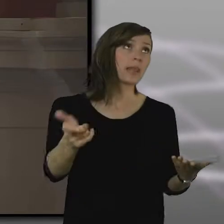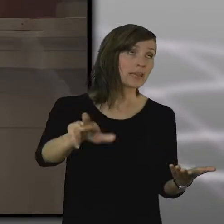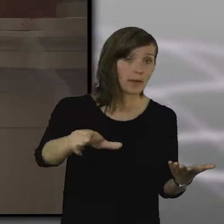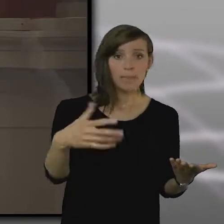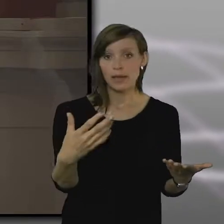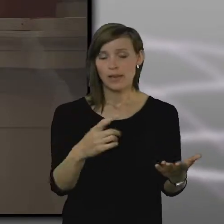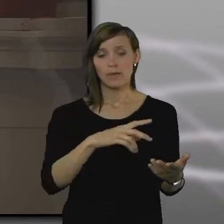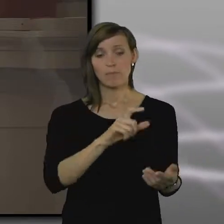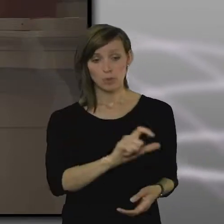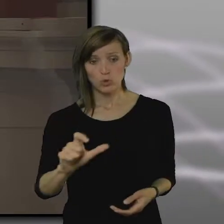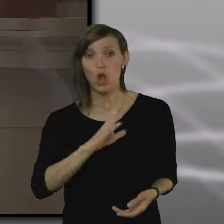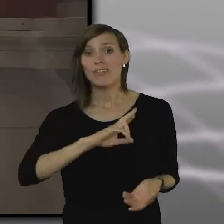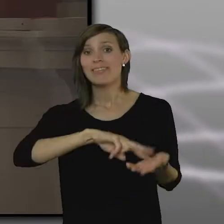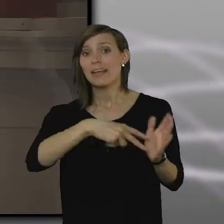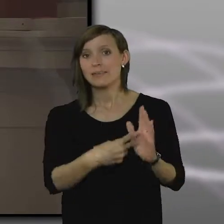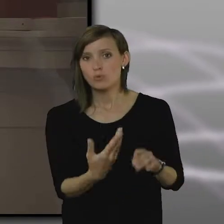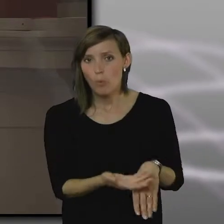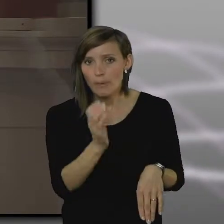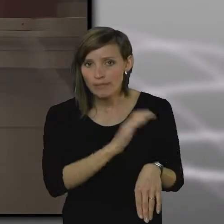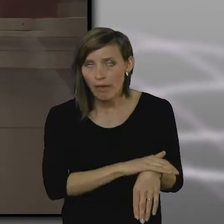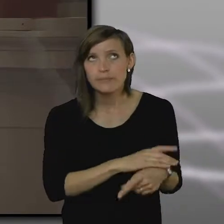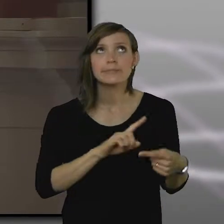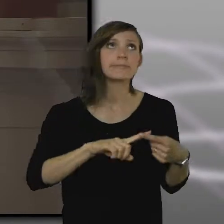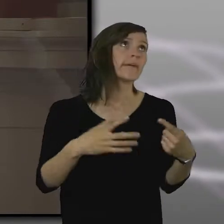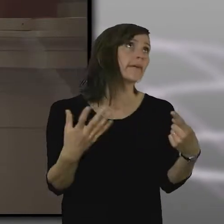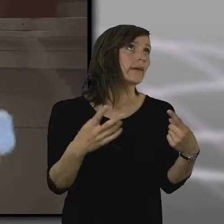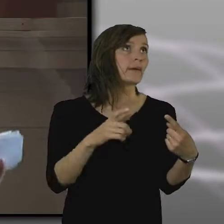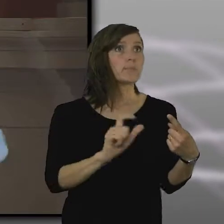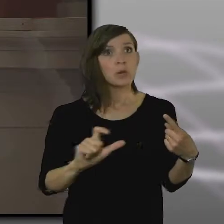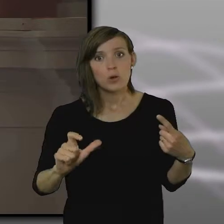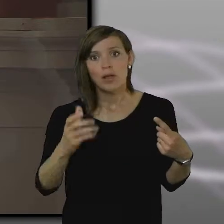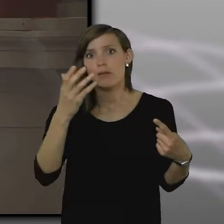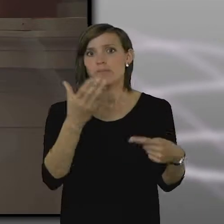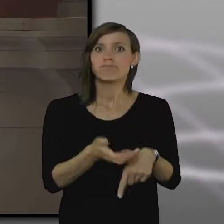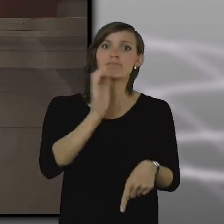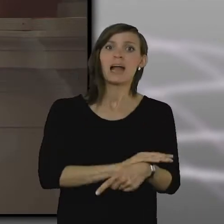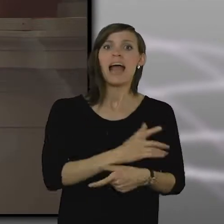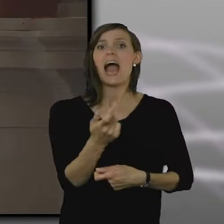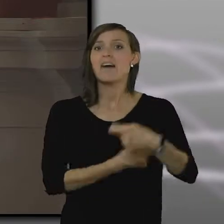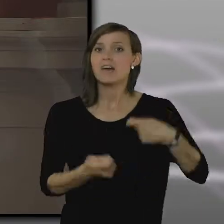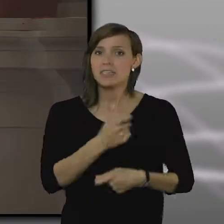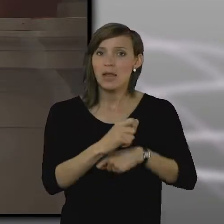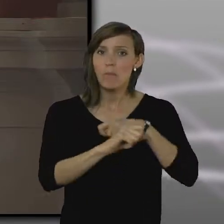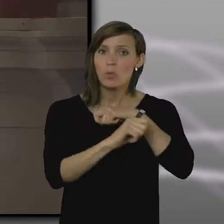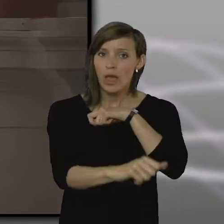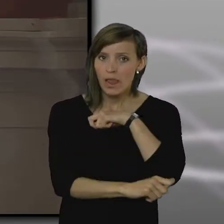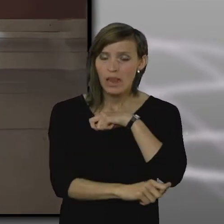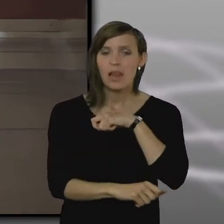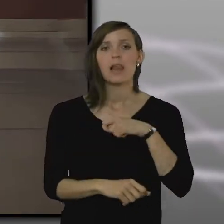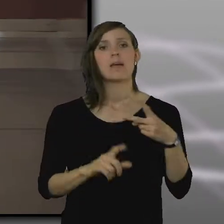teknisk kompetens, det kan vara människor som kan det här med affärsmodeller eller människor som vet